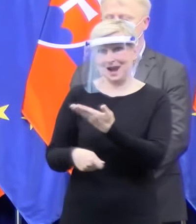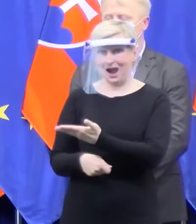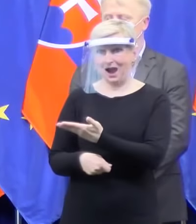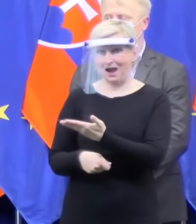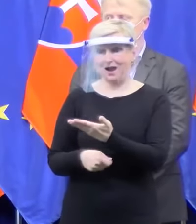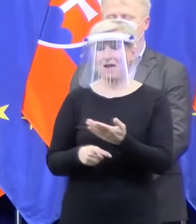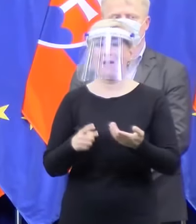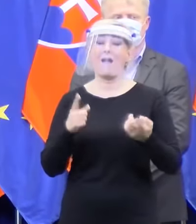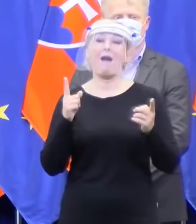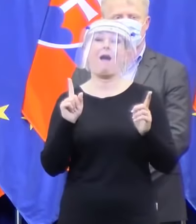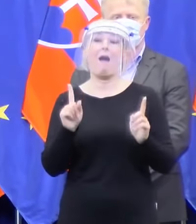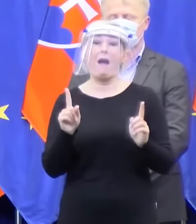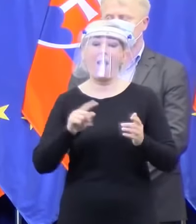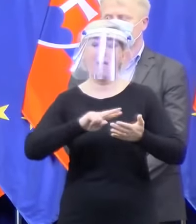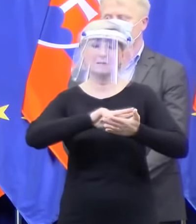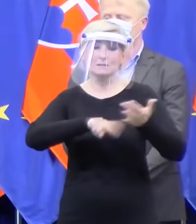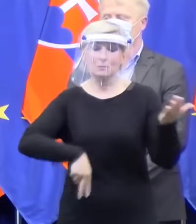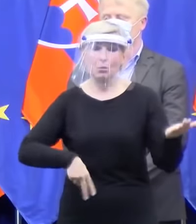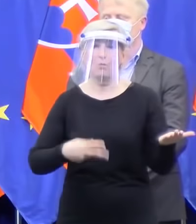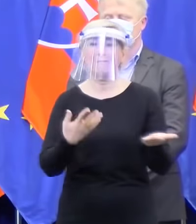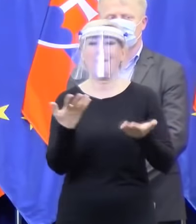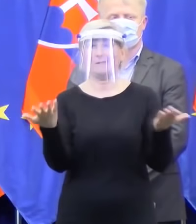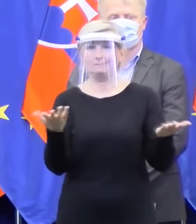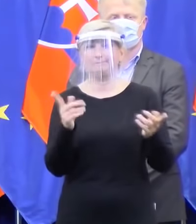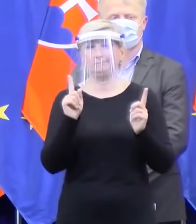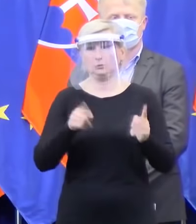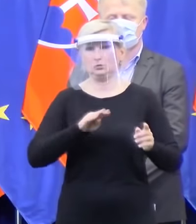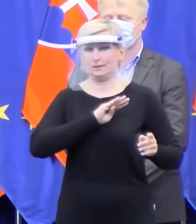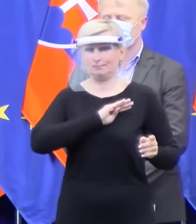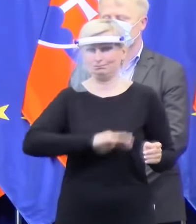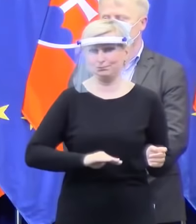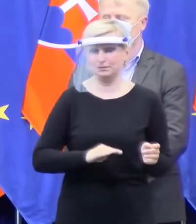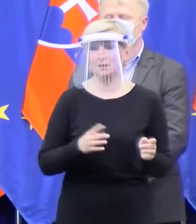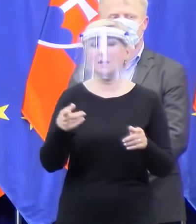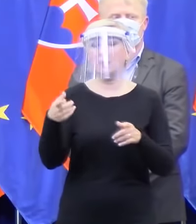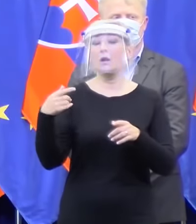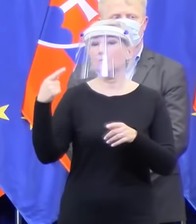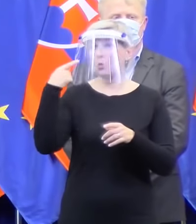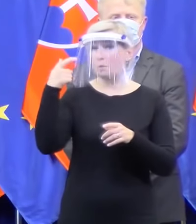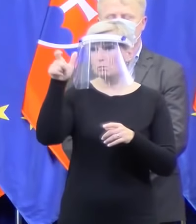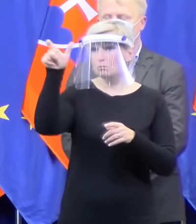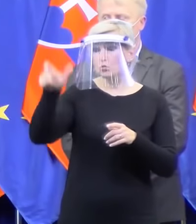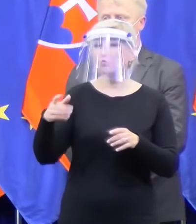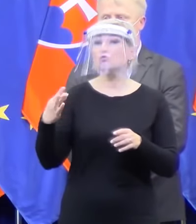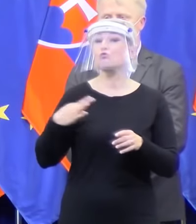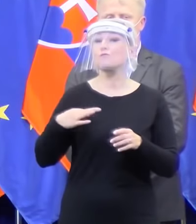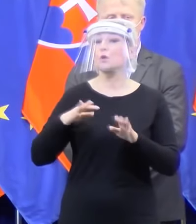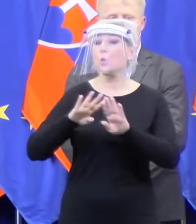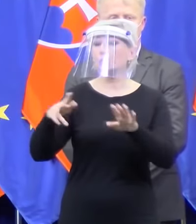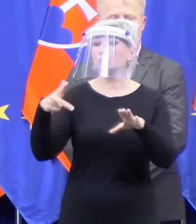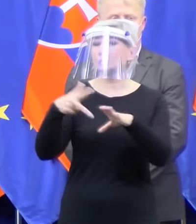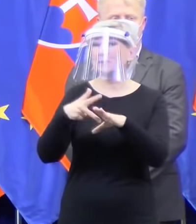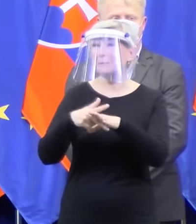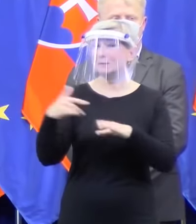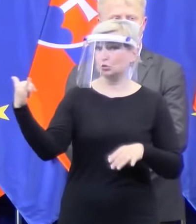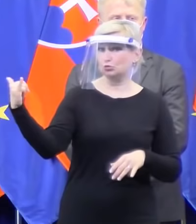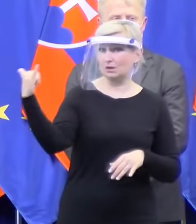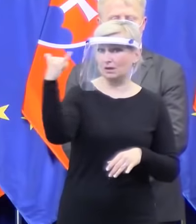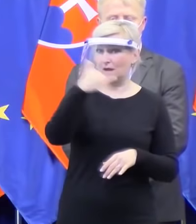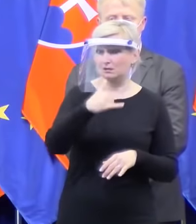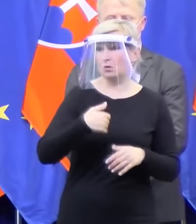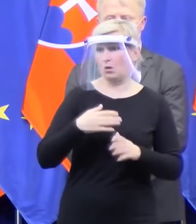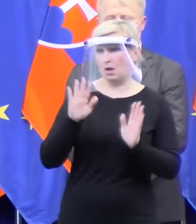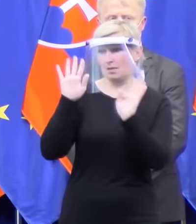linke, lebo teraz mu to DHL odmietlo. Vo štvrtok mal zabezpečené lietadlo a my sme stáli pred otázkou, tak teraz čo? Necháme, že doveze nám to vo